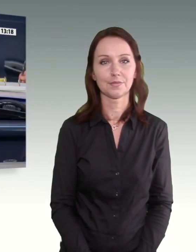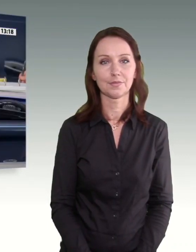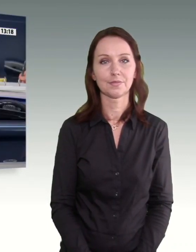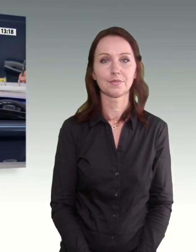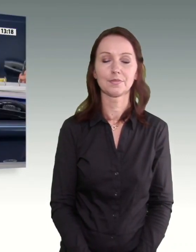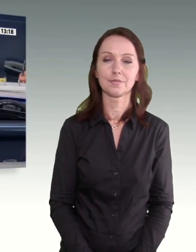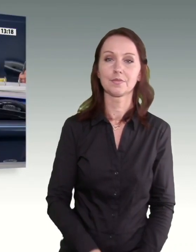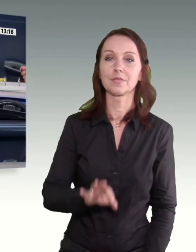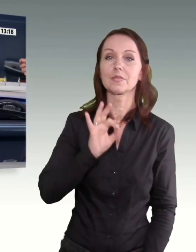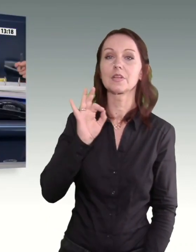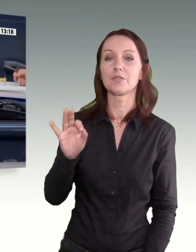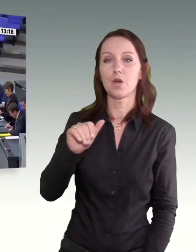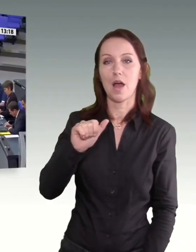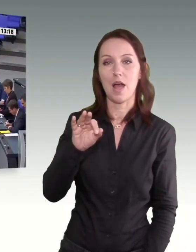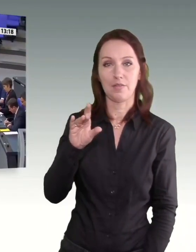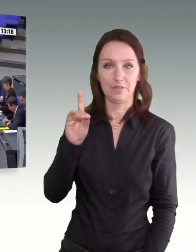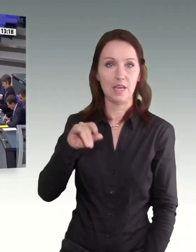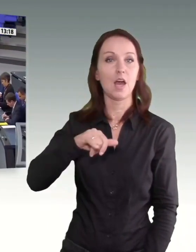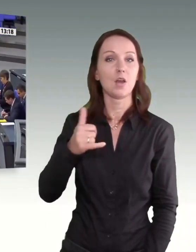Für die AfD hat Jürgen Pohl das Wort.